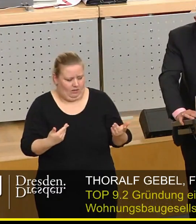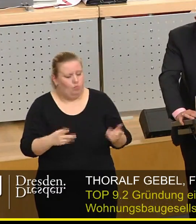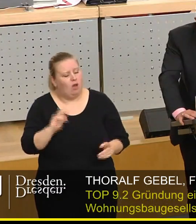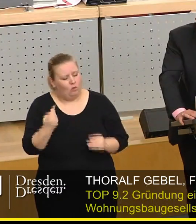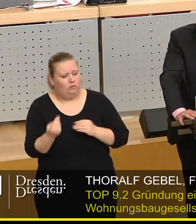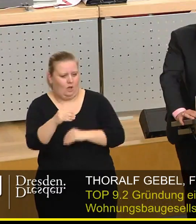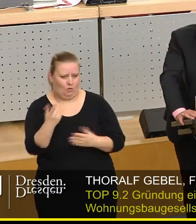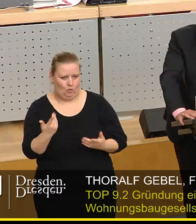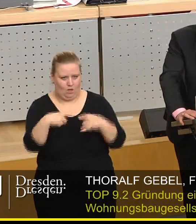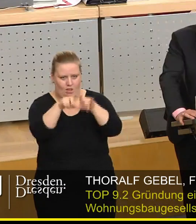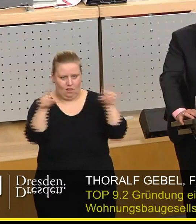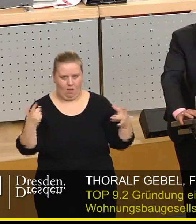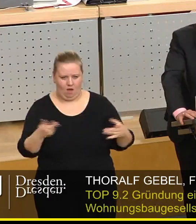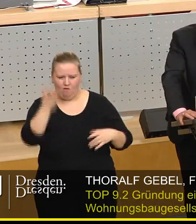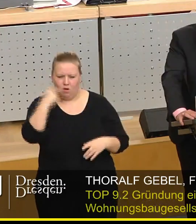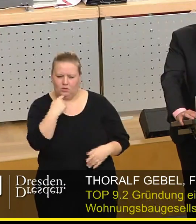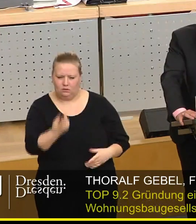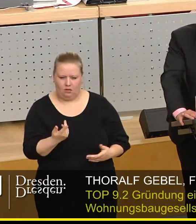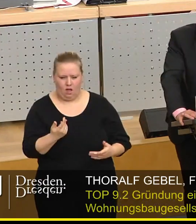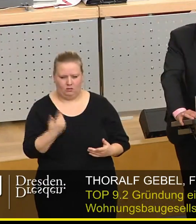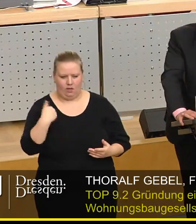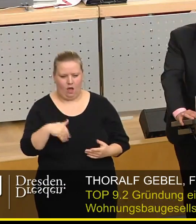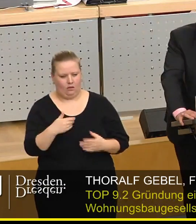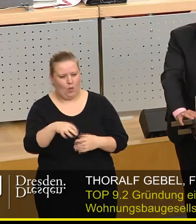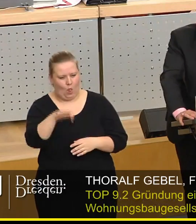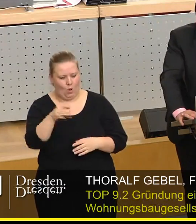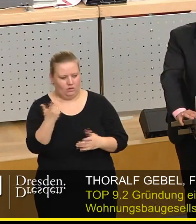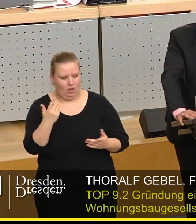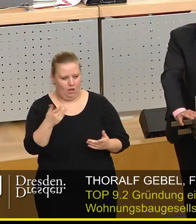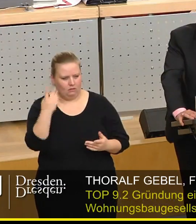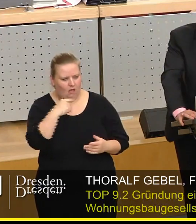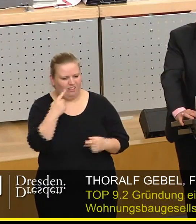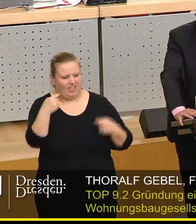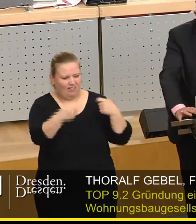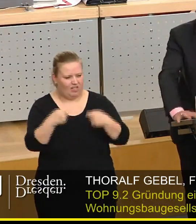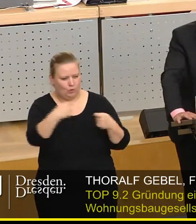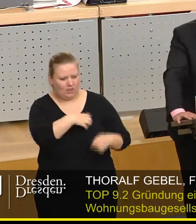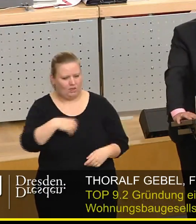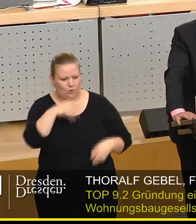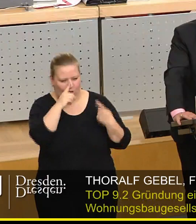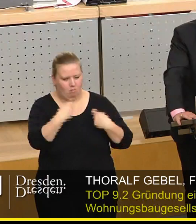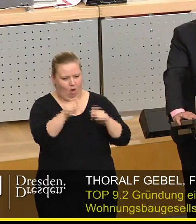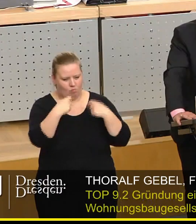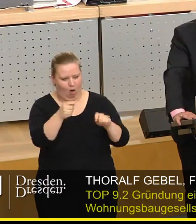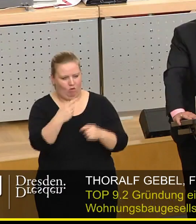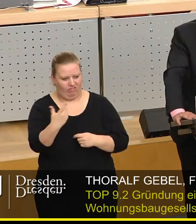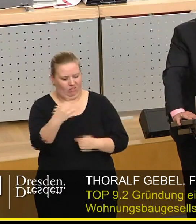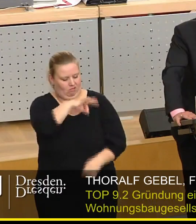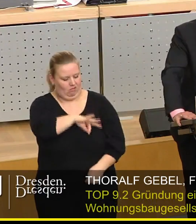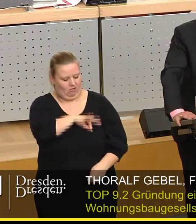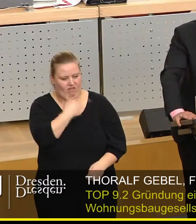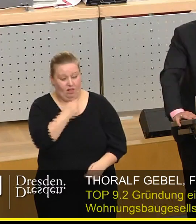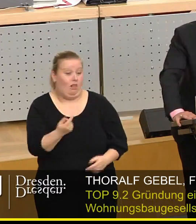kommen wir nochmal wieder zum Thema zurück. Auch vorhin wurde gesagt, nochmal vom Herrn Löser am Anfang, die Investoren hätten in Dresden nur gebaut, um Rendite zu erzielen.